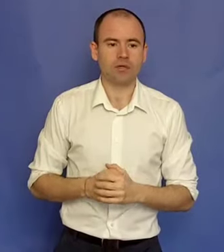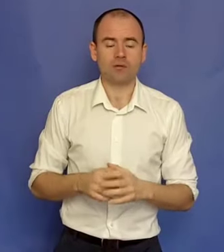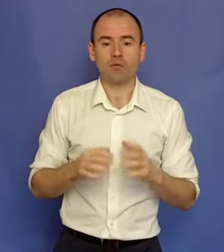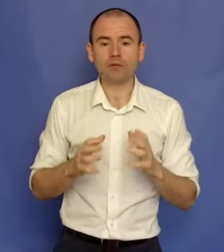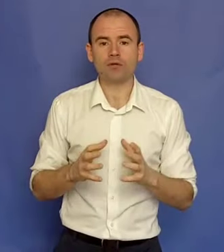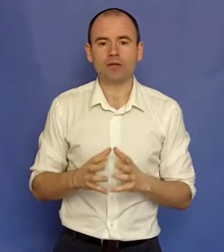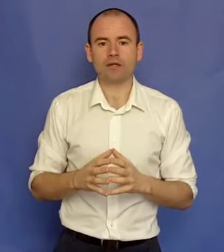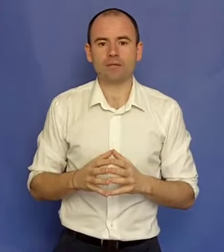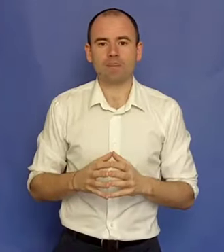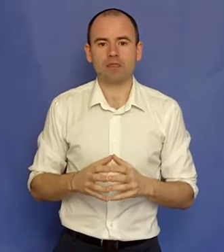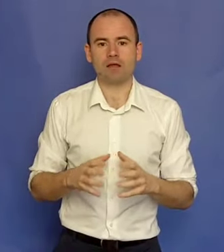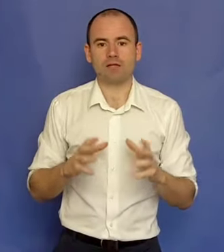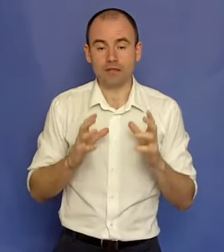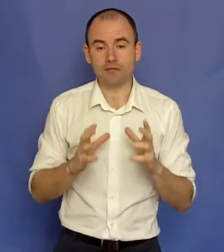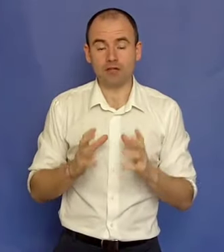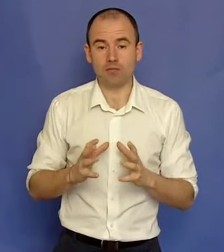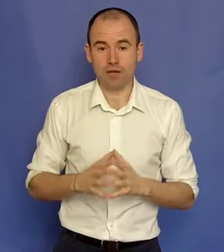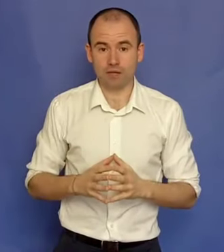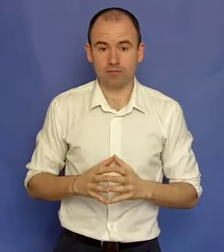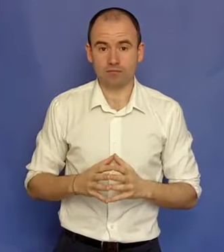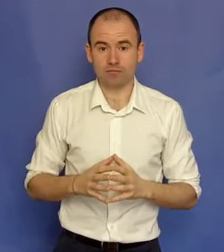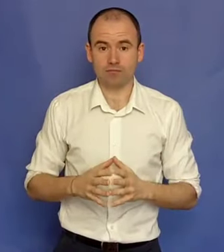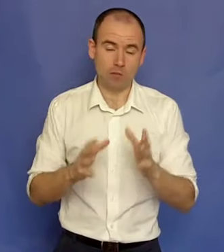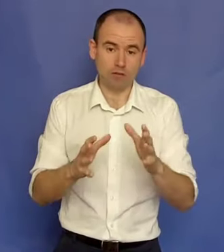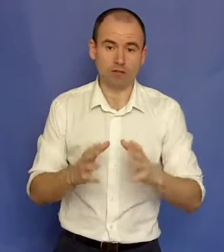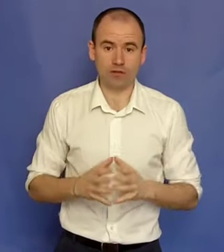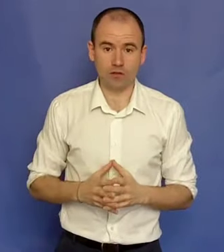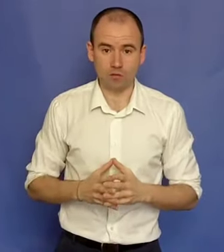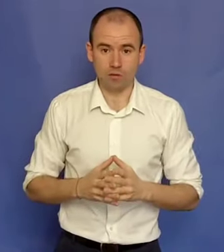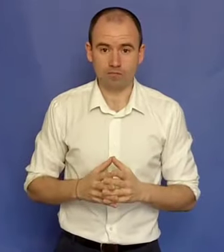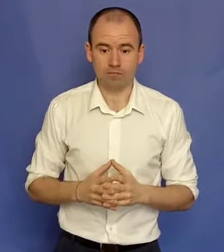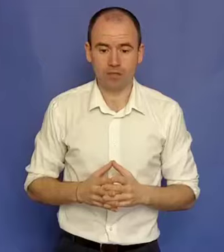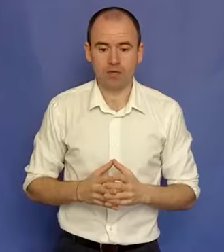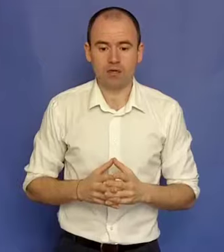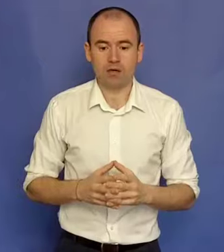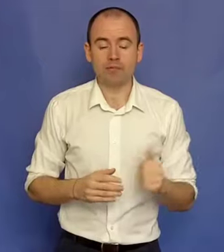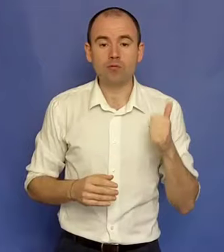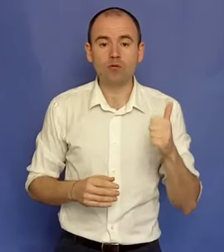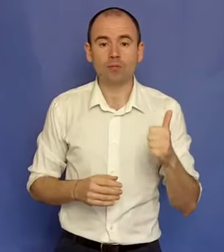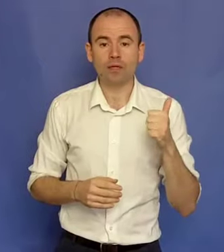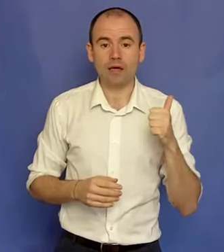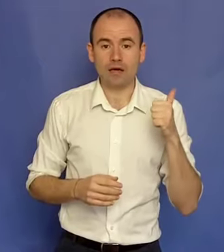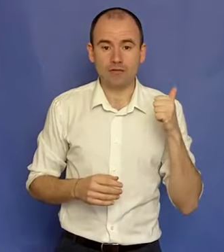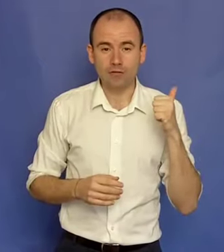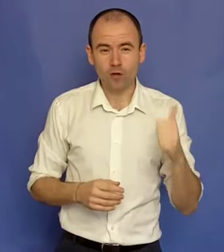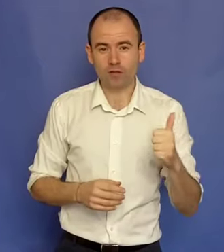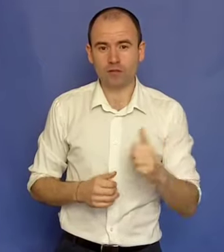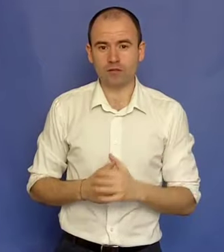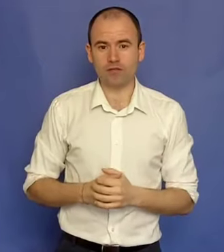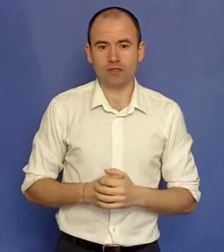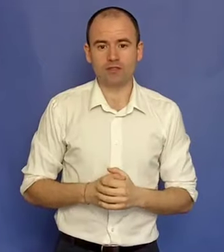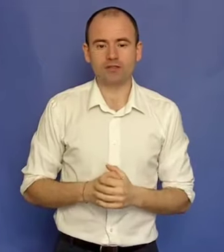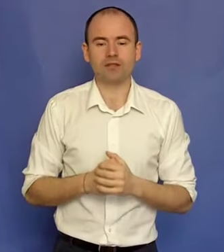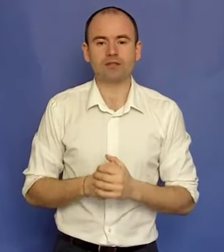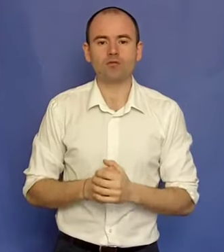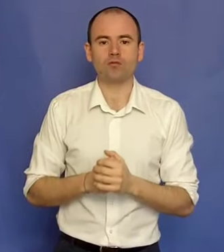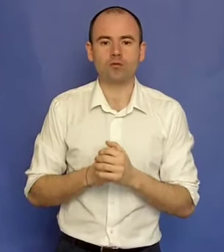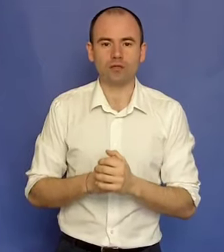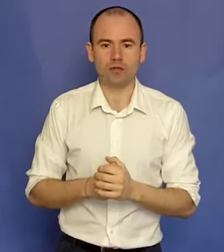În momentul în care vrei să faci bani, mai mulți decât faci acum, primul lucru pe care ar fi foarte bine să-l faci este să-ți găsești un model.